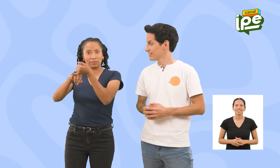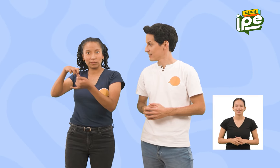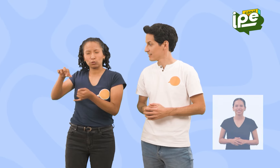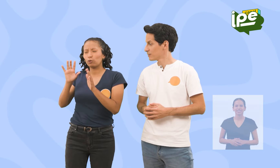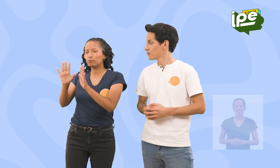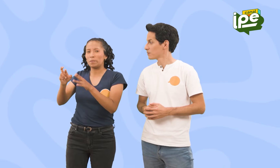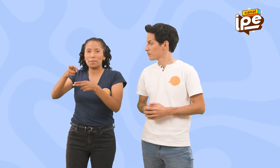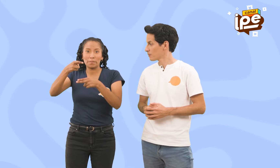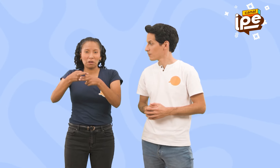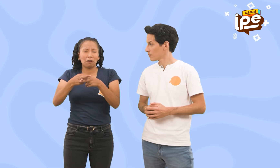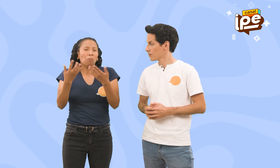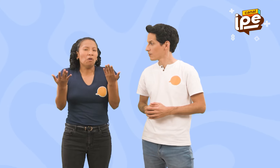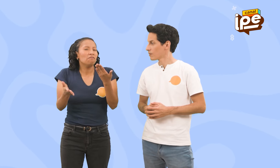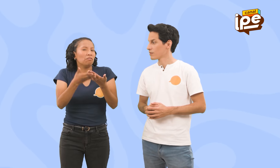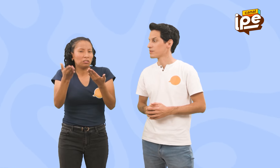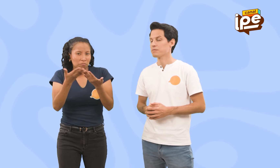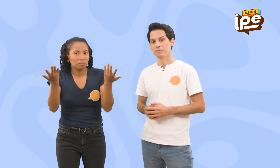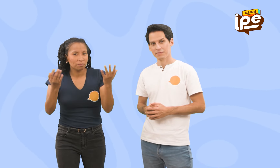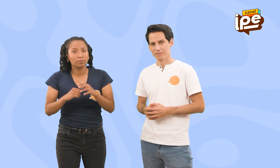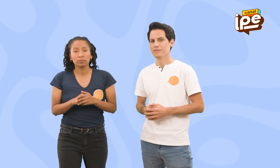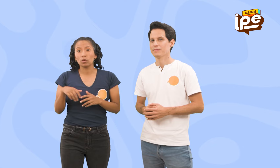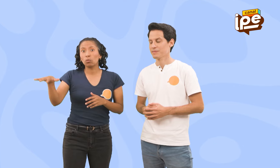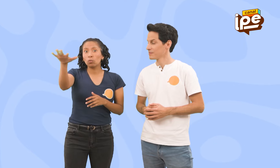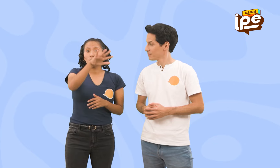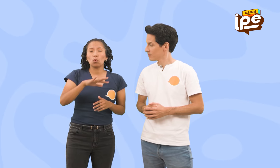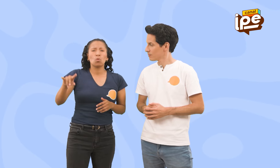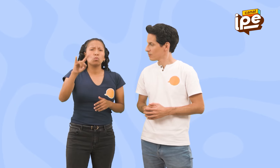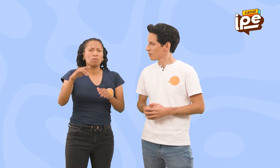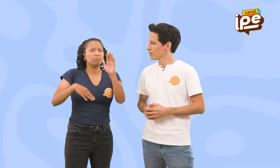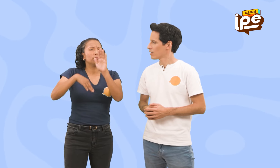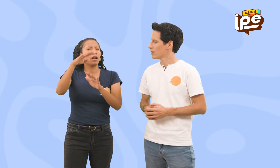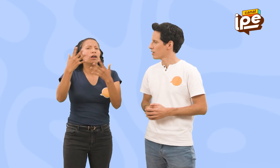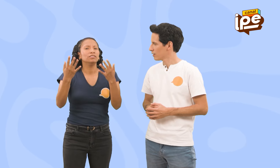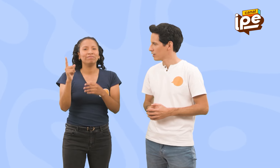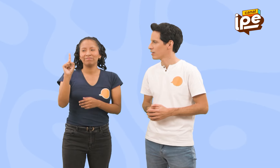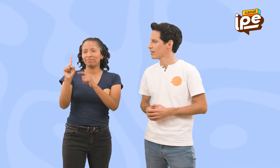pronombres en LSP son sencillos, ya que la mayoría se hacen apuntando con el dedo índice.